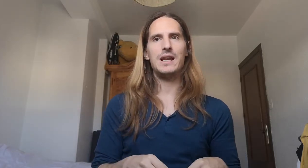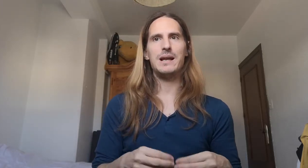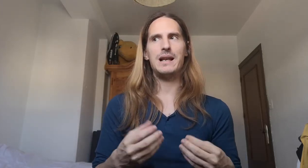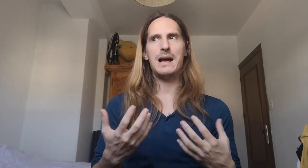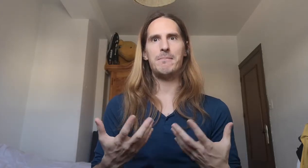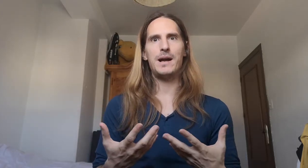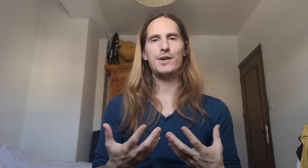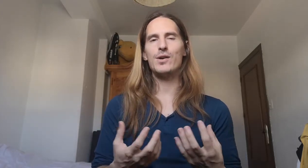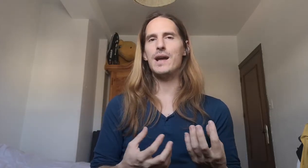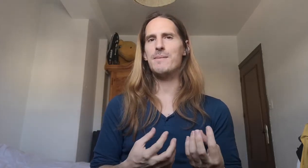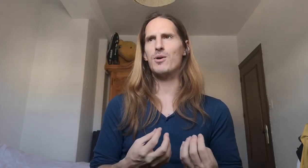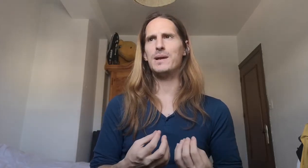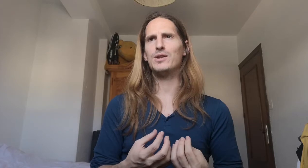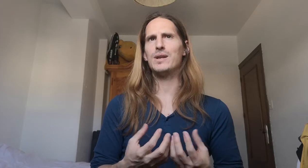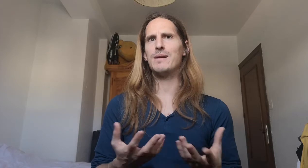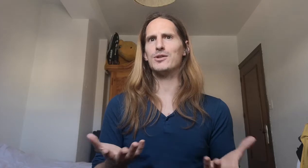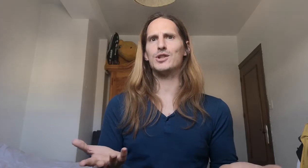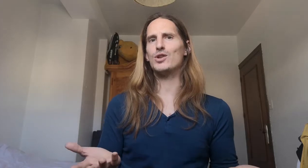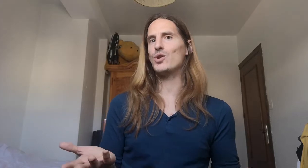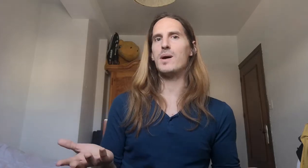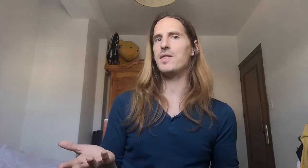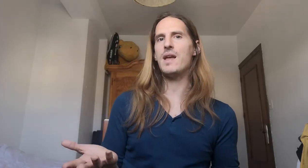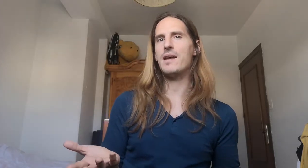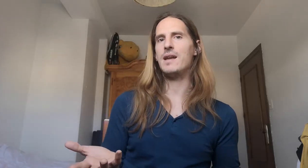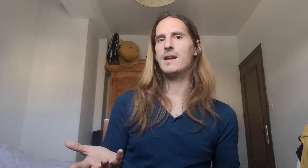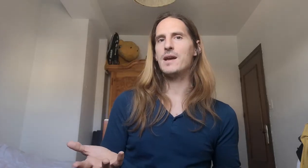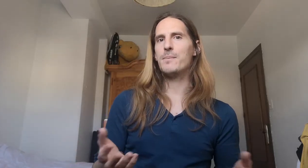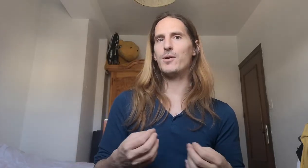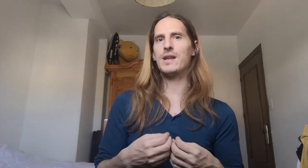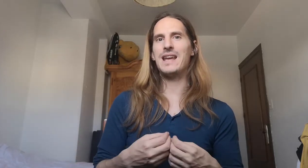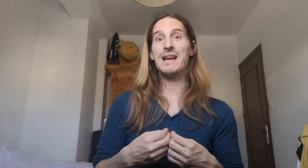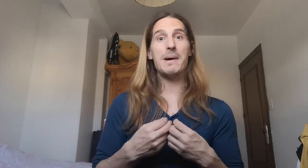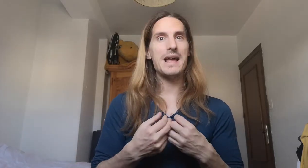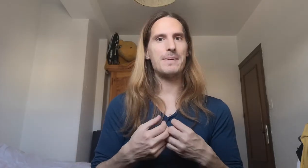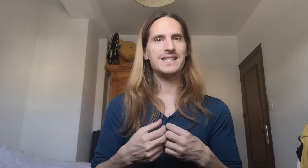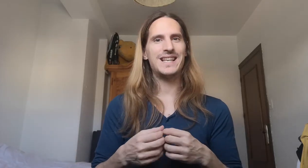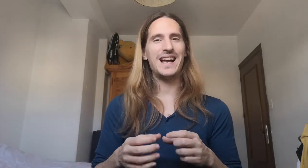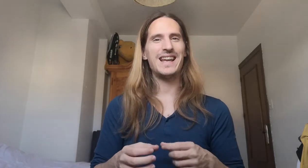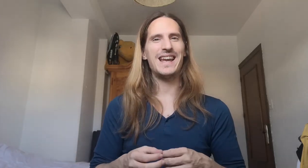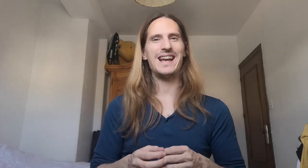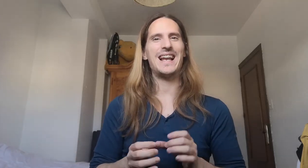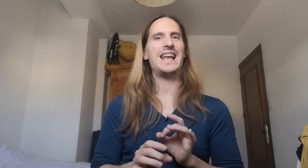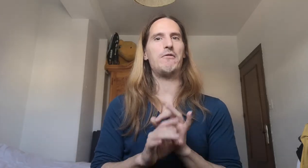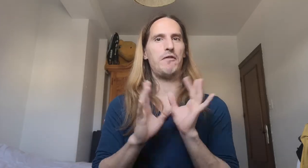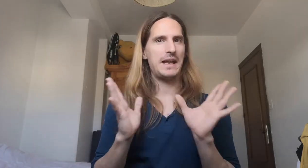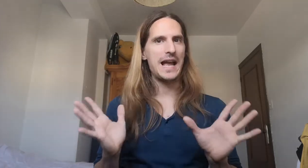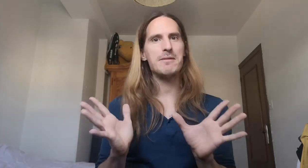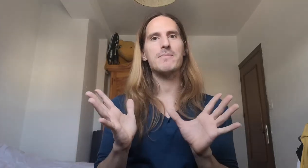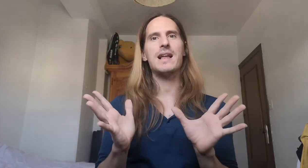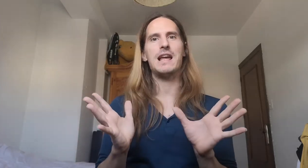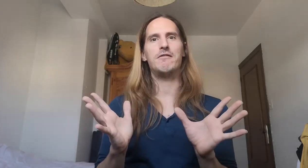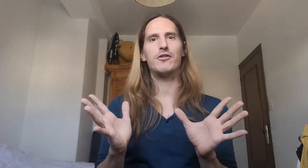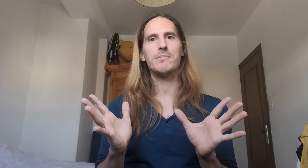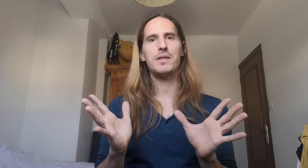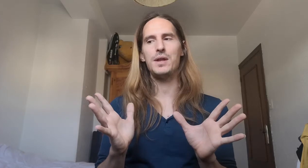las manos en momentos que vosotros no hacíais. Porque vais a pensar que clarificáis más la información